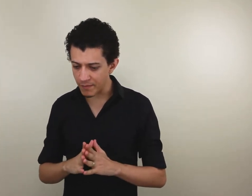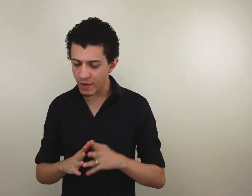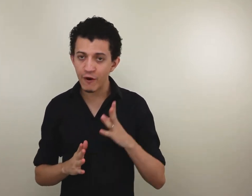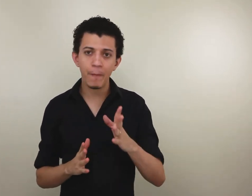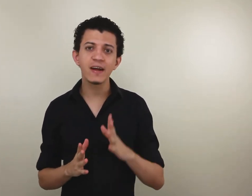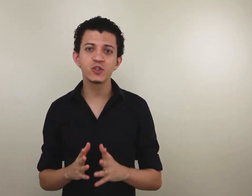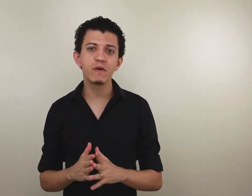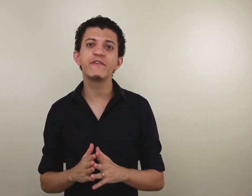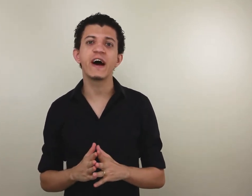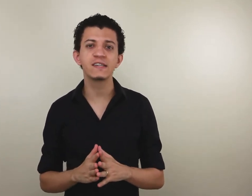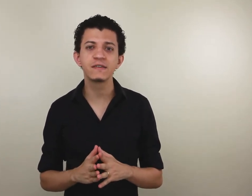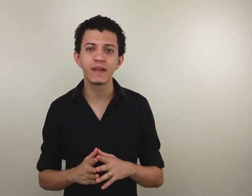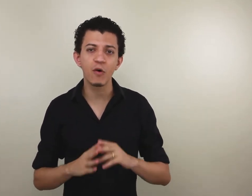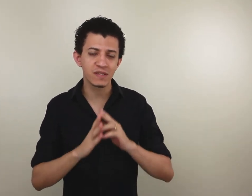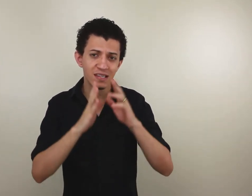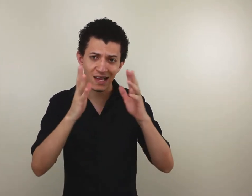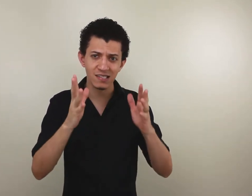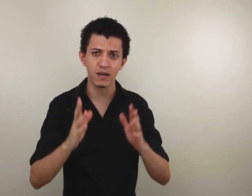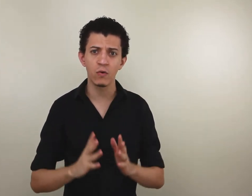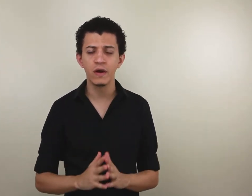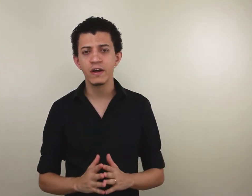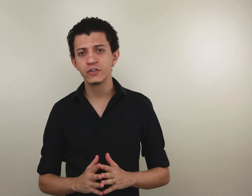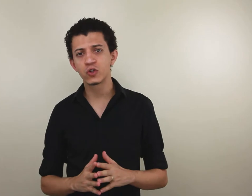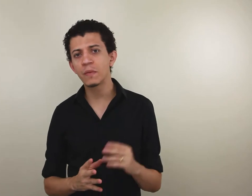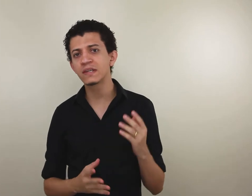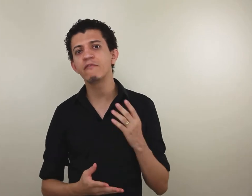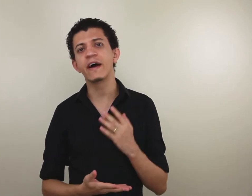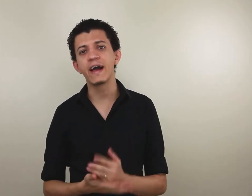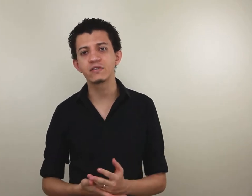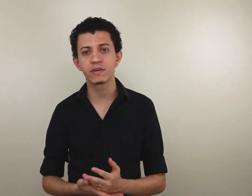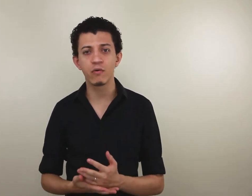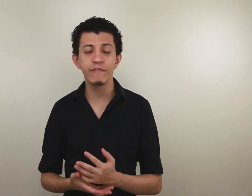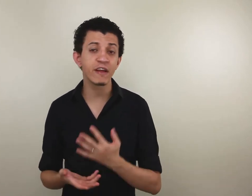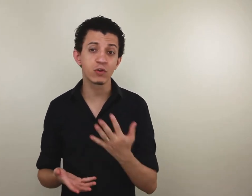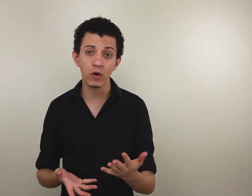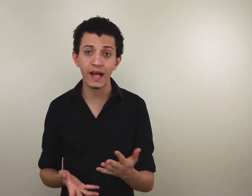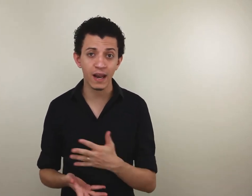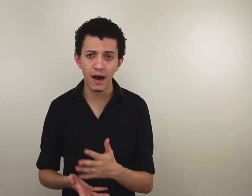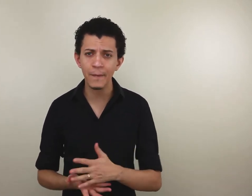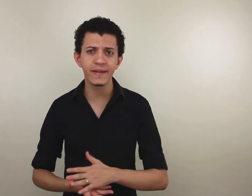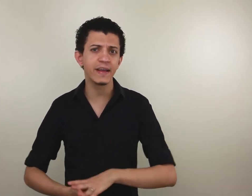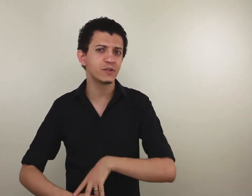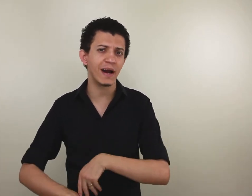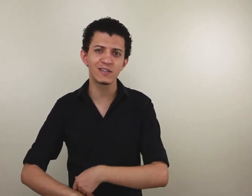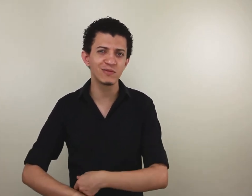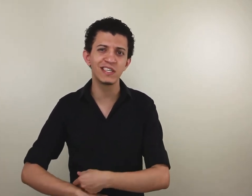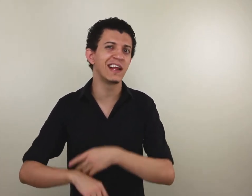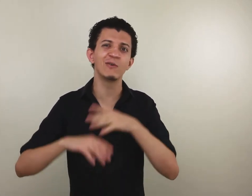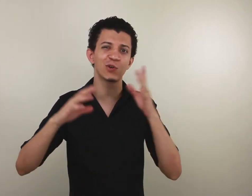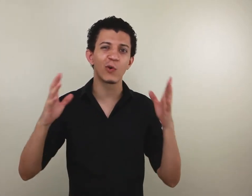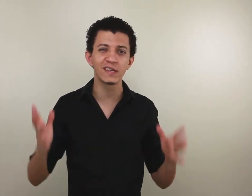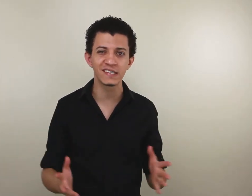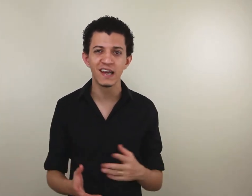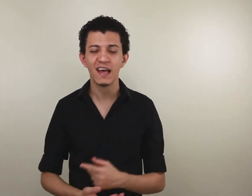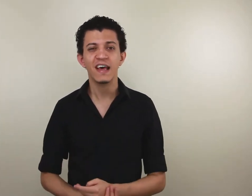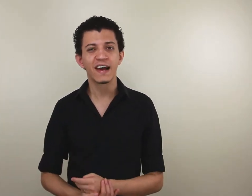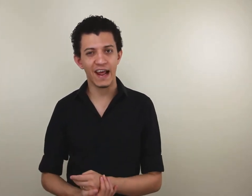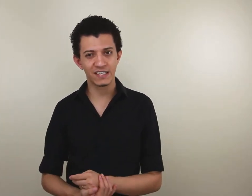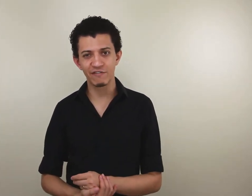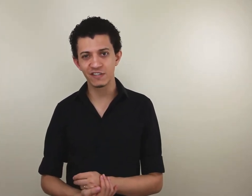foi a partir de uma frase, uma citação de Thomas Alva Edison, que é o inventor da lâmpada e de mais um zilhão de coisas criativas